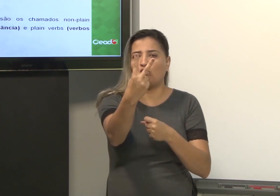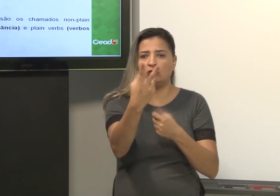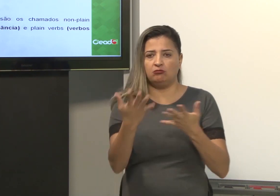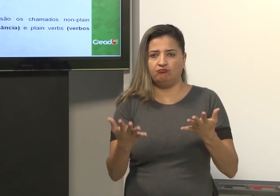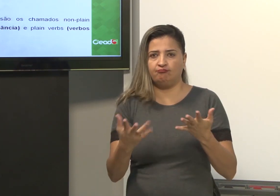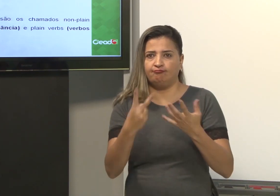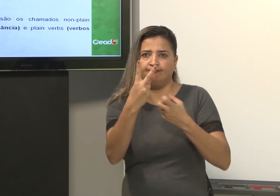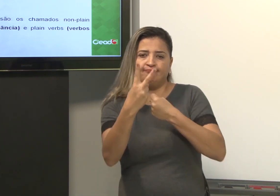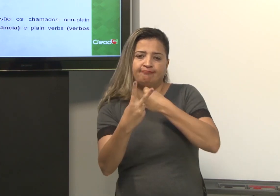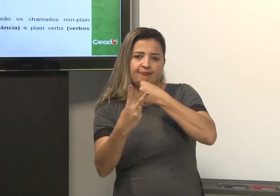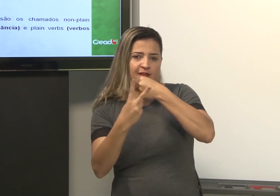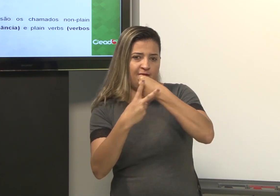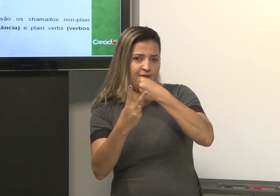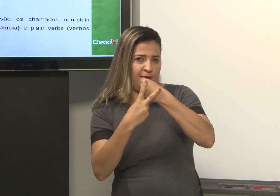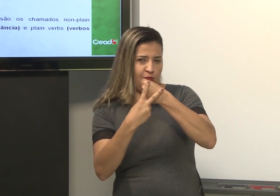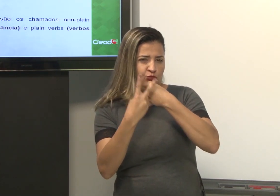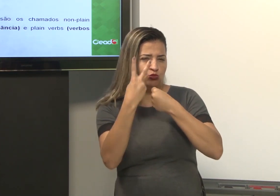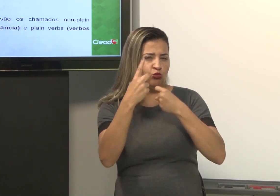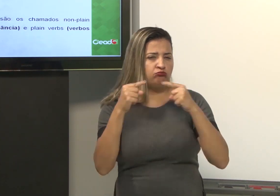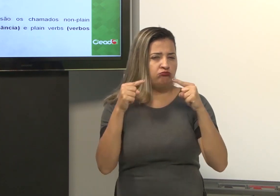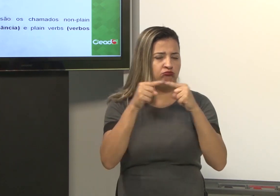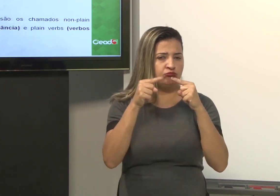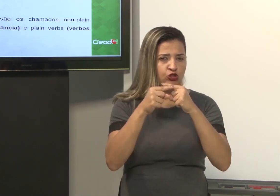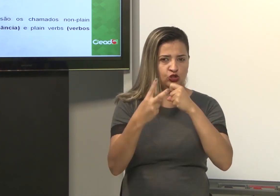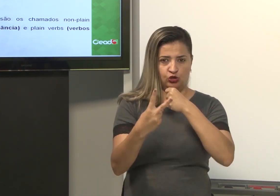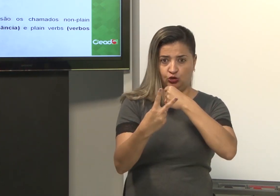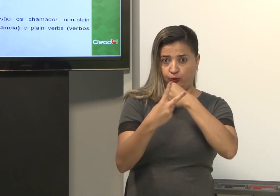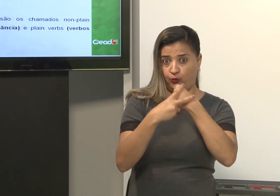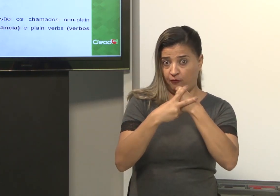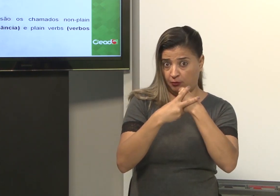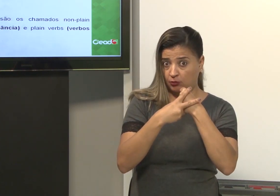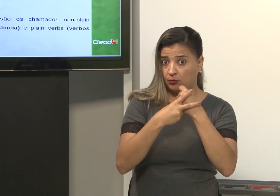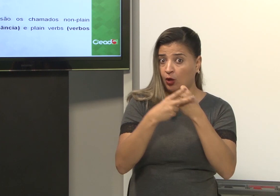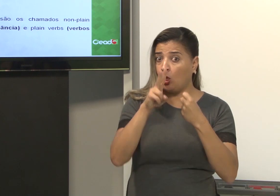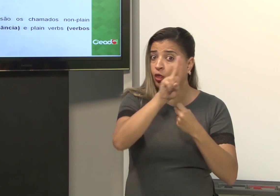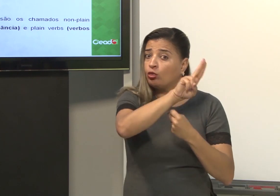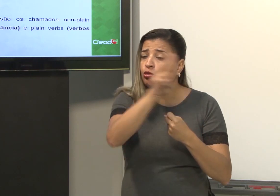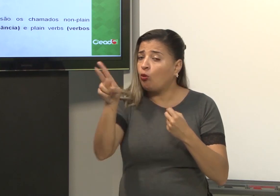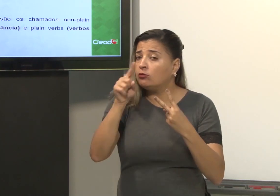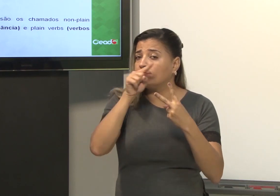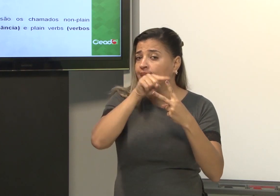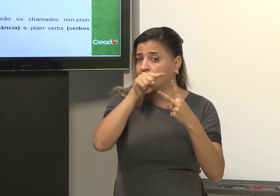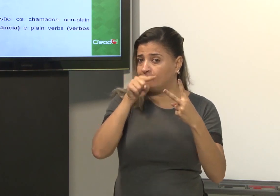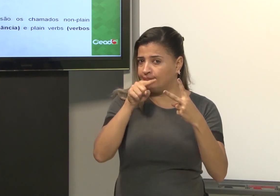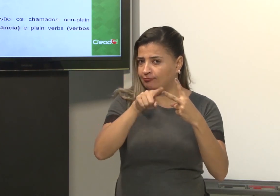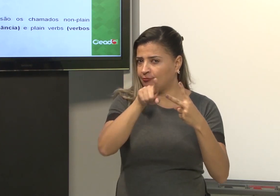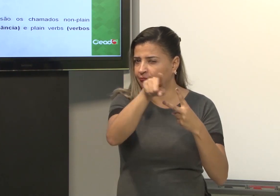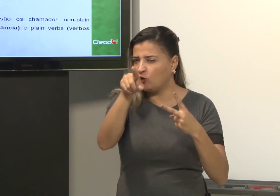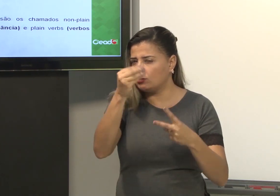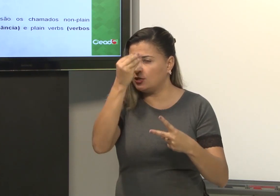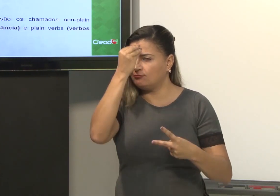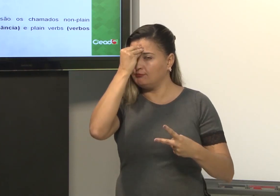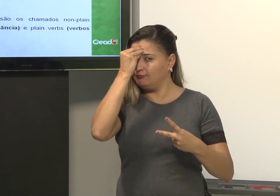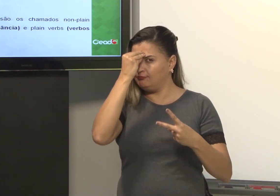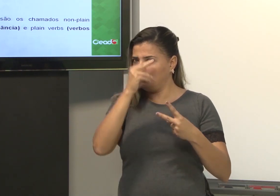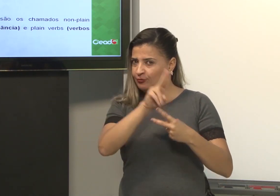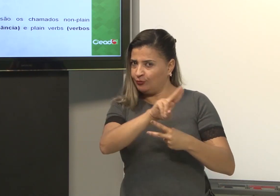dois verbos. Que podem concordar ou não. Então,